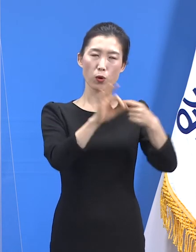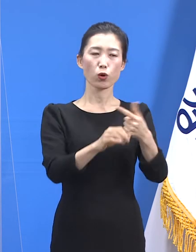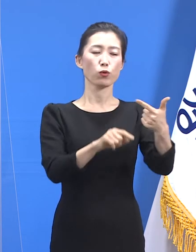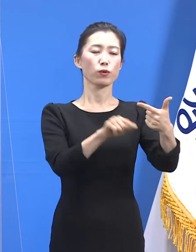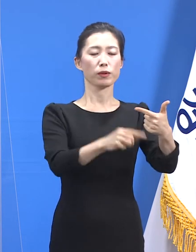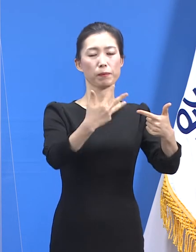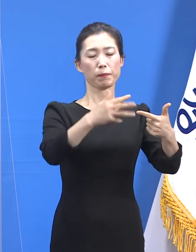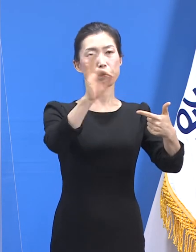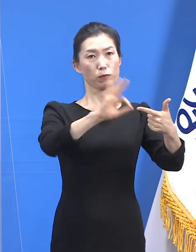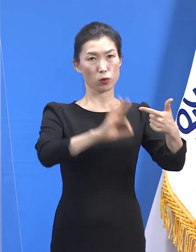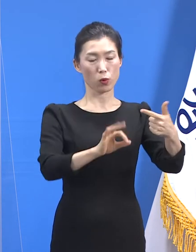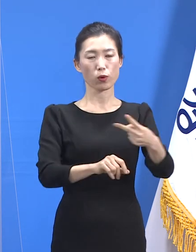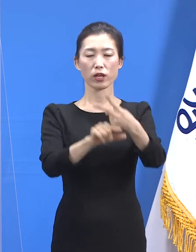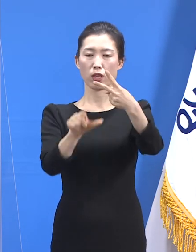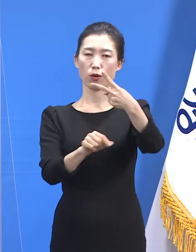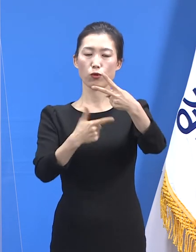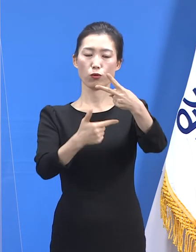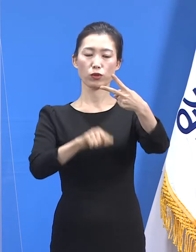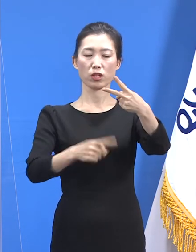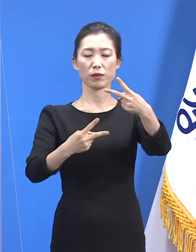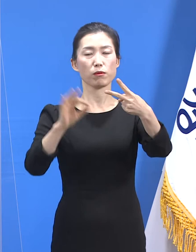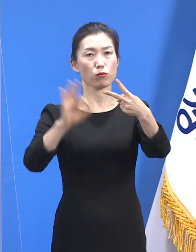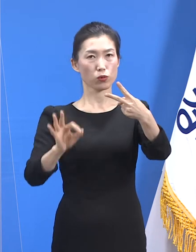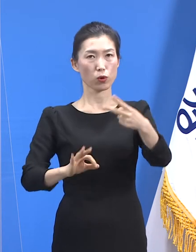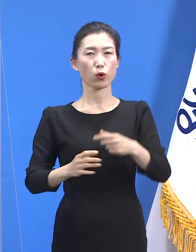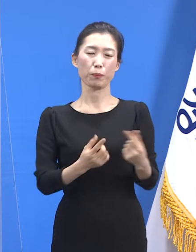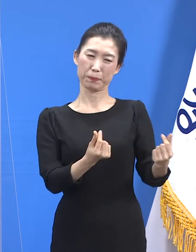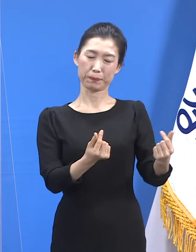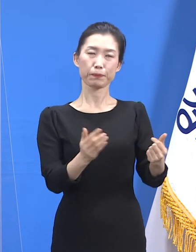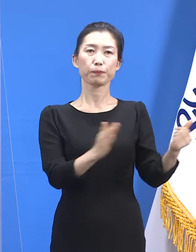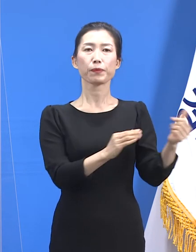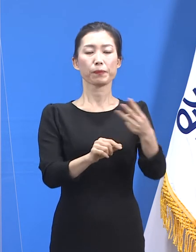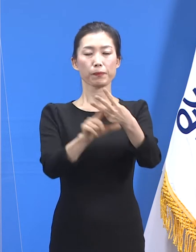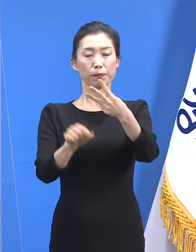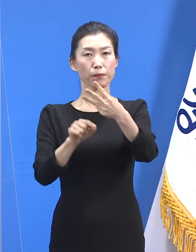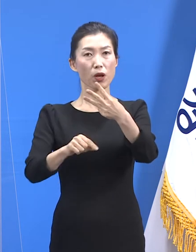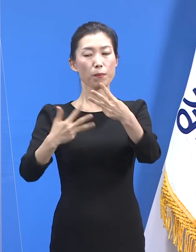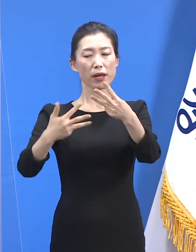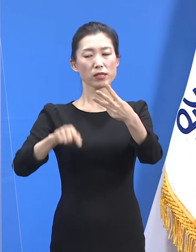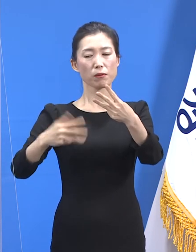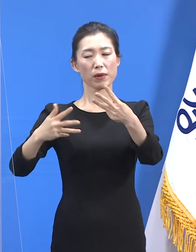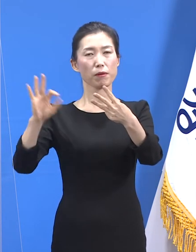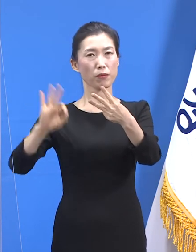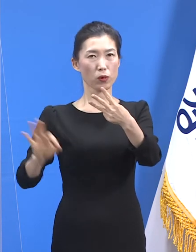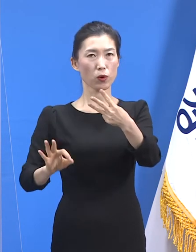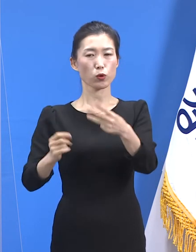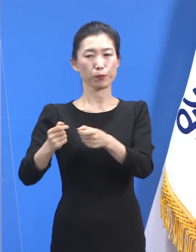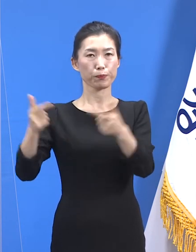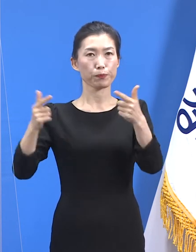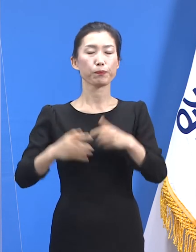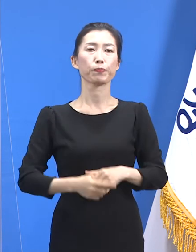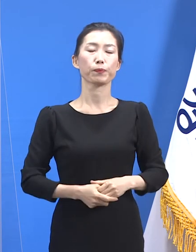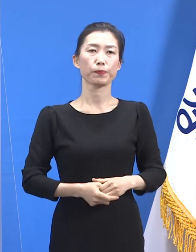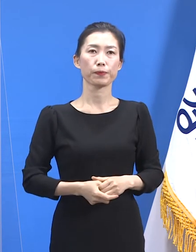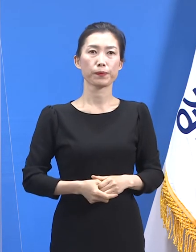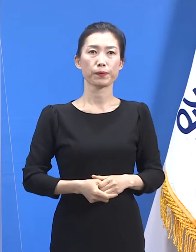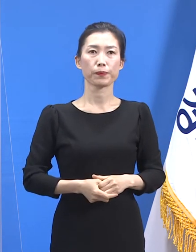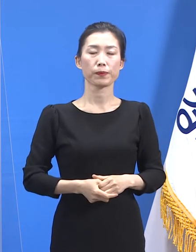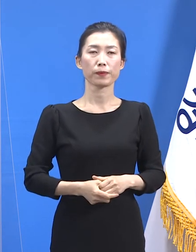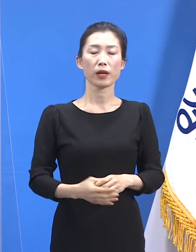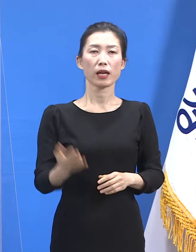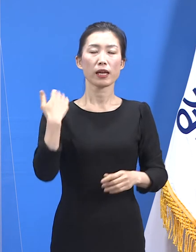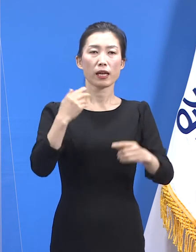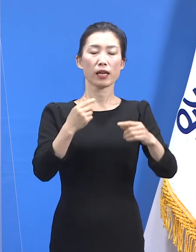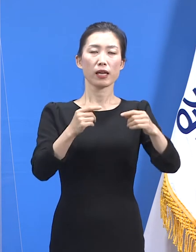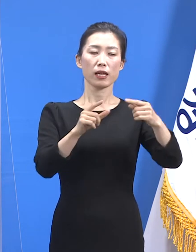.8%, 2월에는 6.6%로 유사했고, 3월은 8.6%입니다. 지난